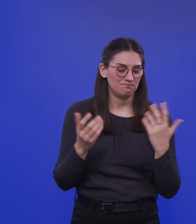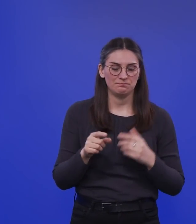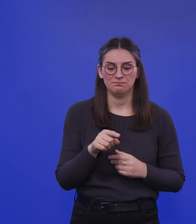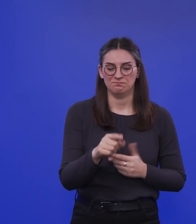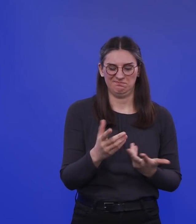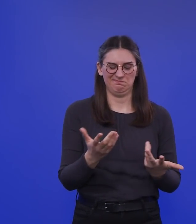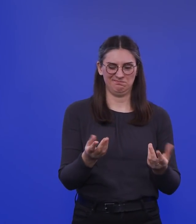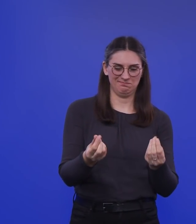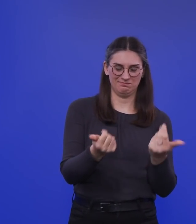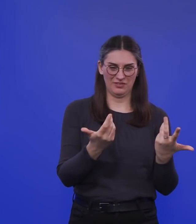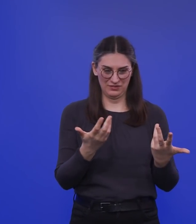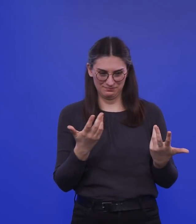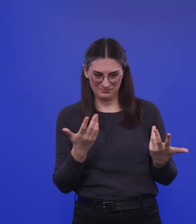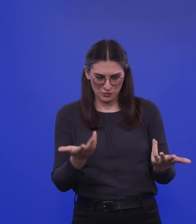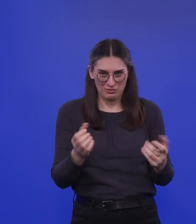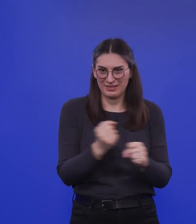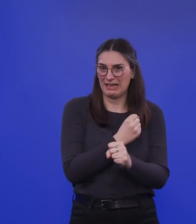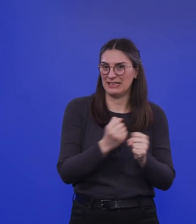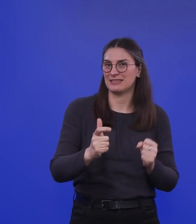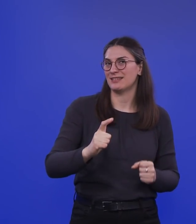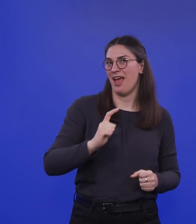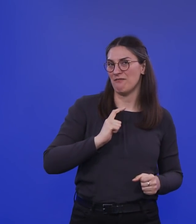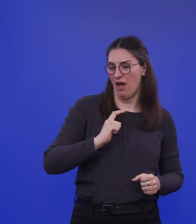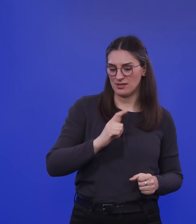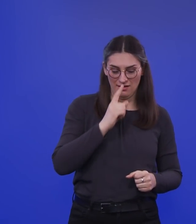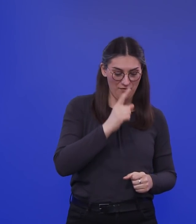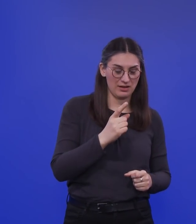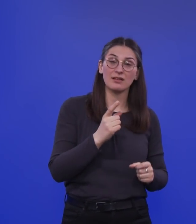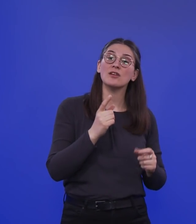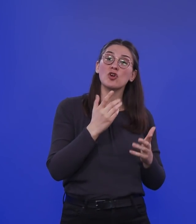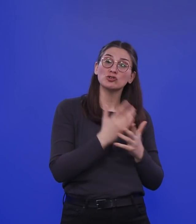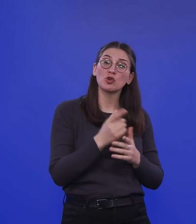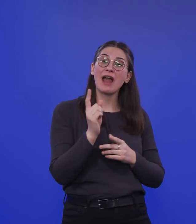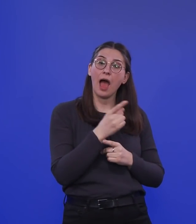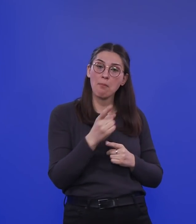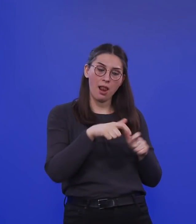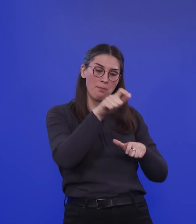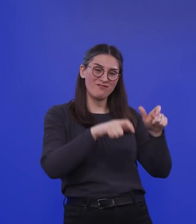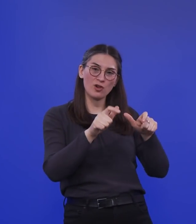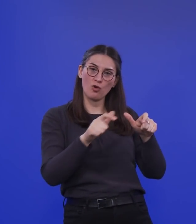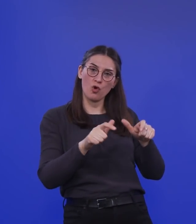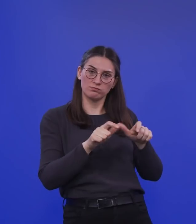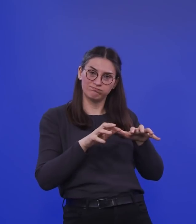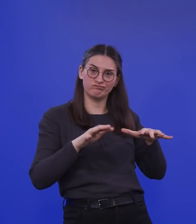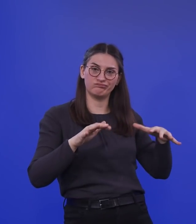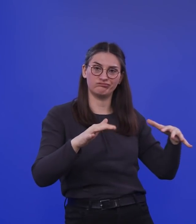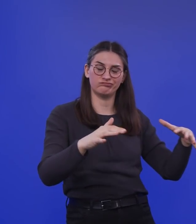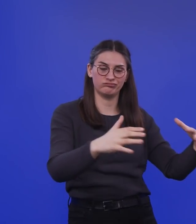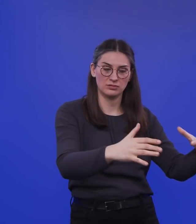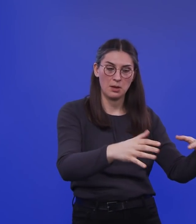wirklich zu erwarten, dass bei einer schon einmal durchinfizierten Bevölkerung eine neue Welle kommt und dann